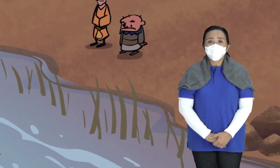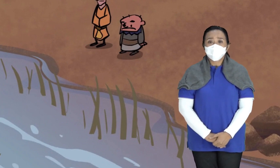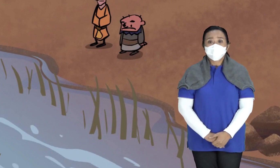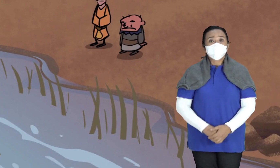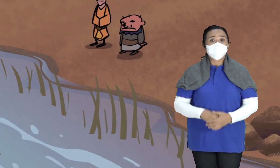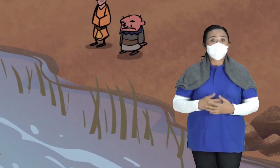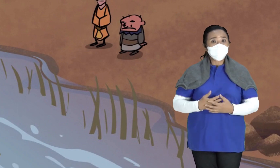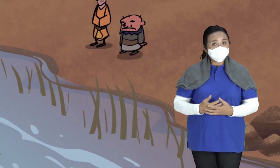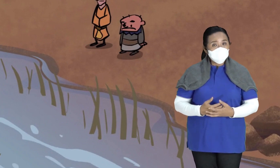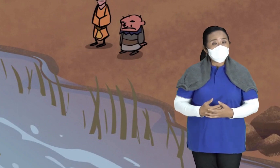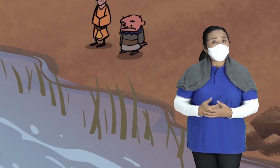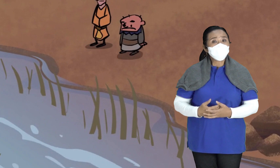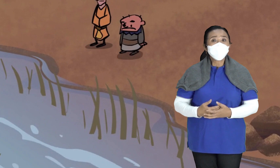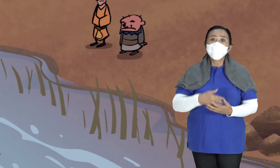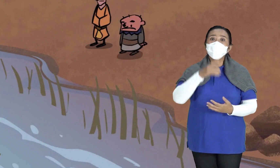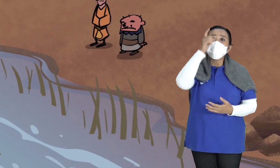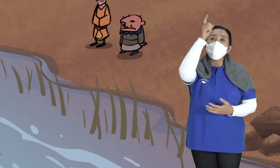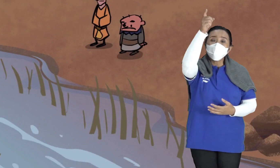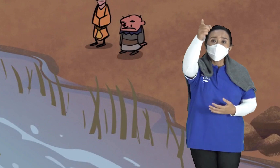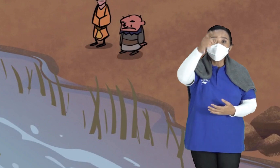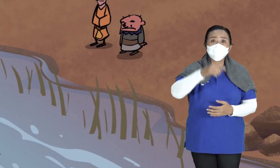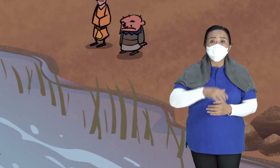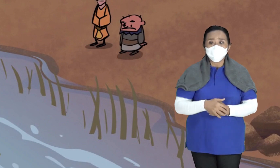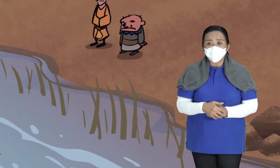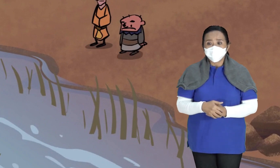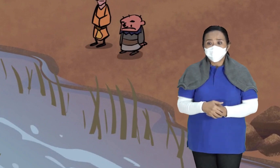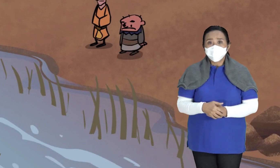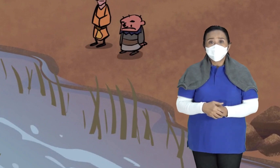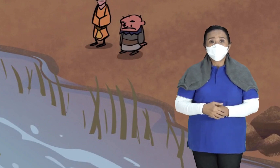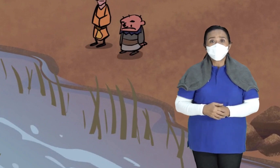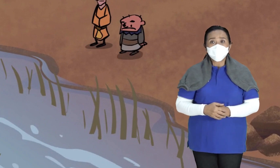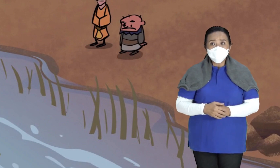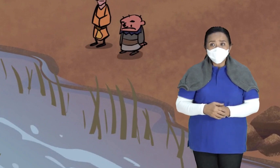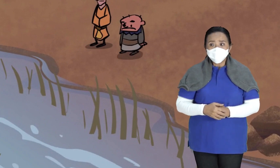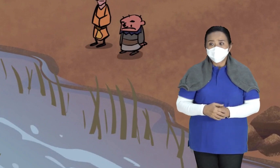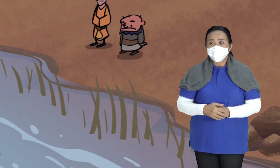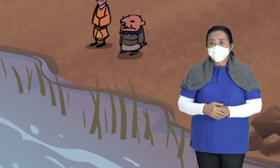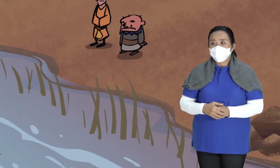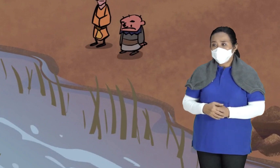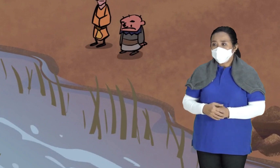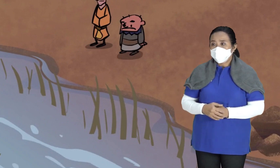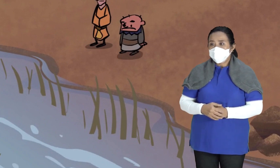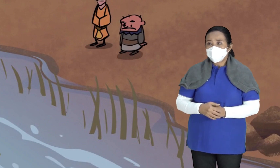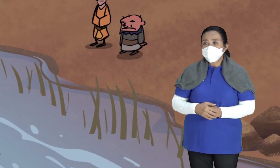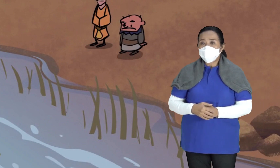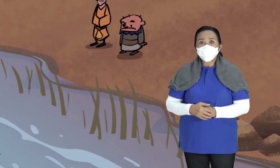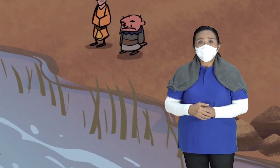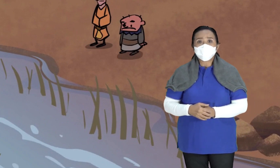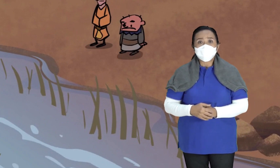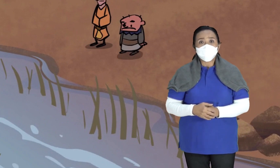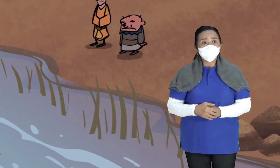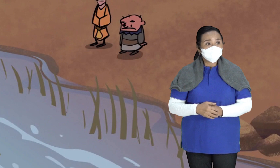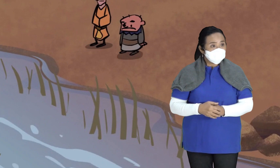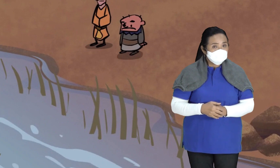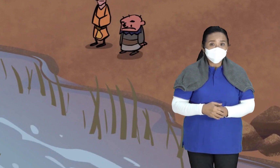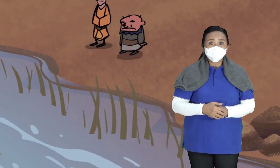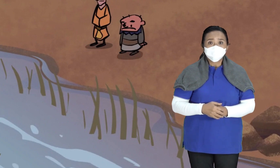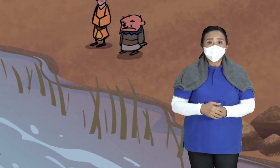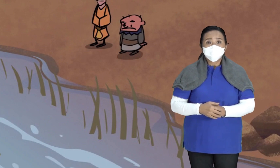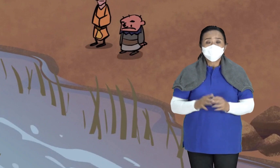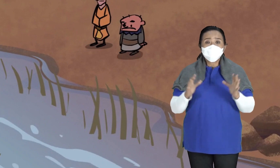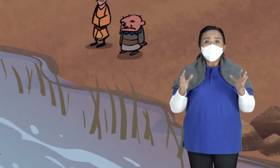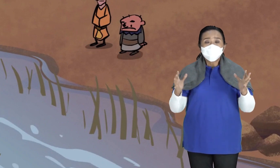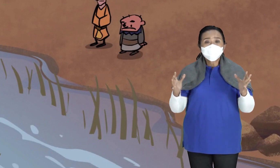Kita akan menyebrang Kesebrang Menyebrang Loh Kok gak ada perahu Ya